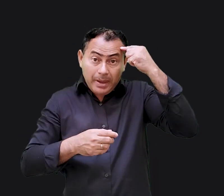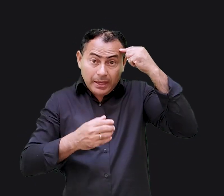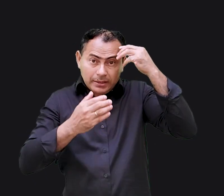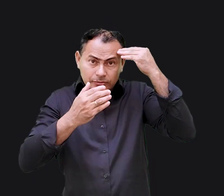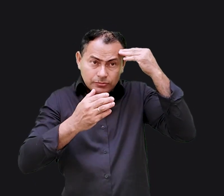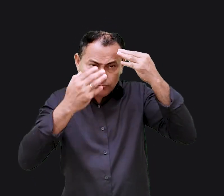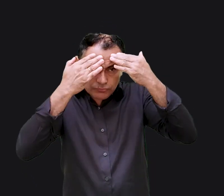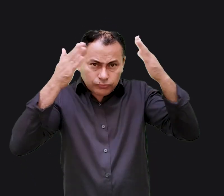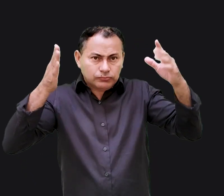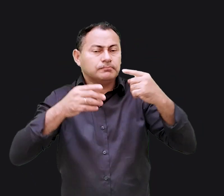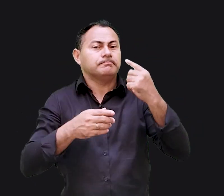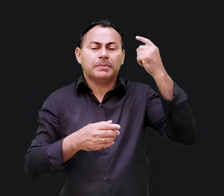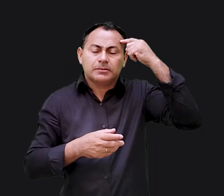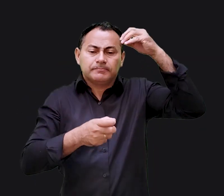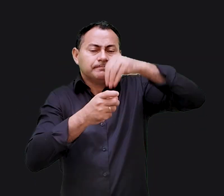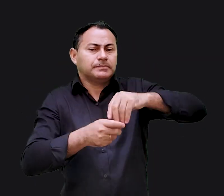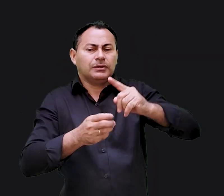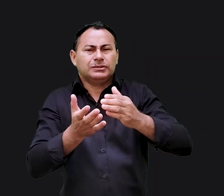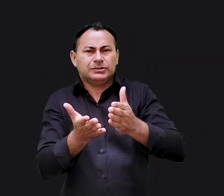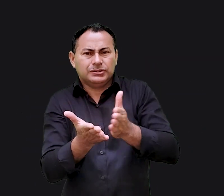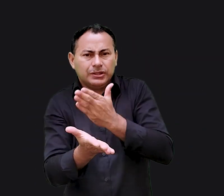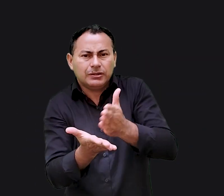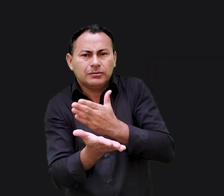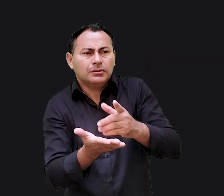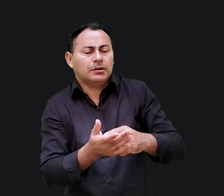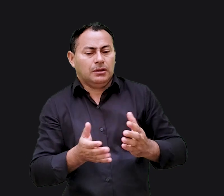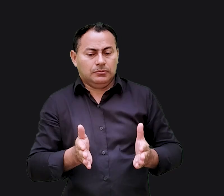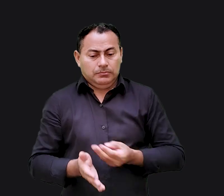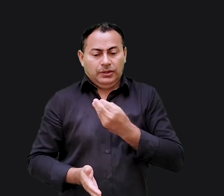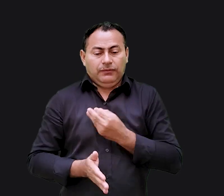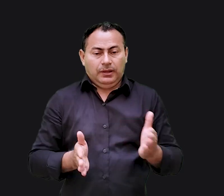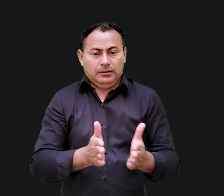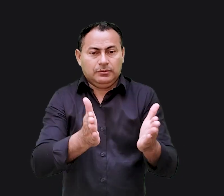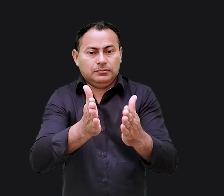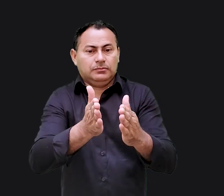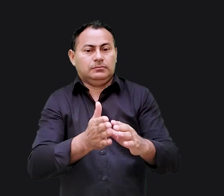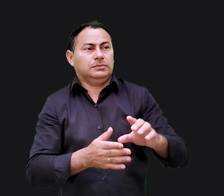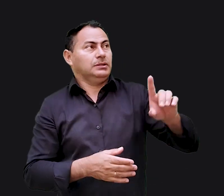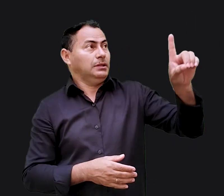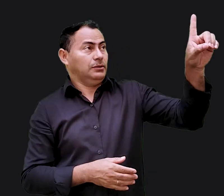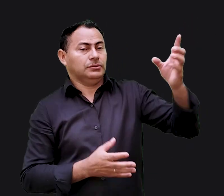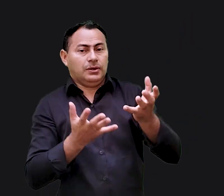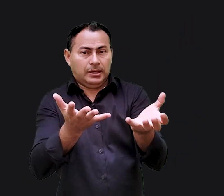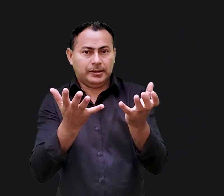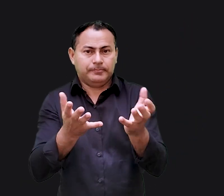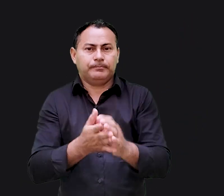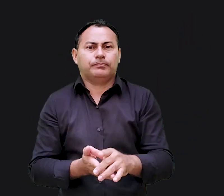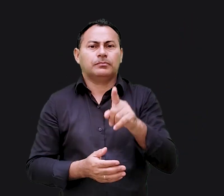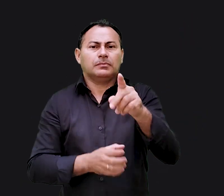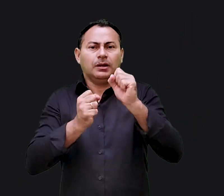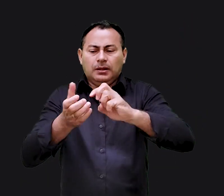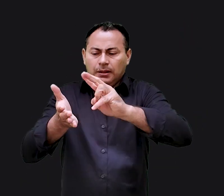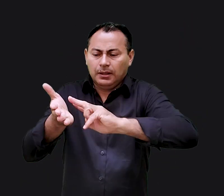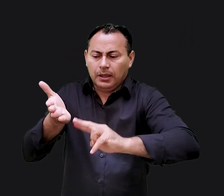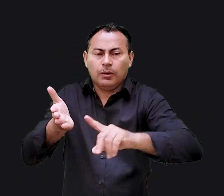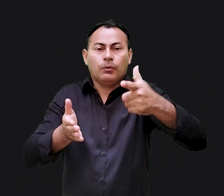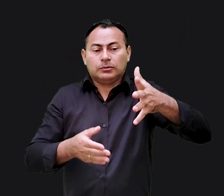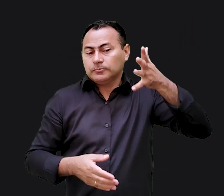tampa da minha mente e mostre-me os pensamentos que não deveriam estar lá porque quero andar no caminho eterno você pode ler